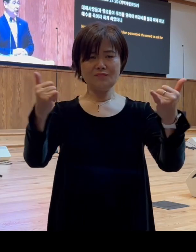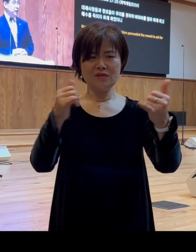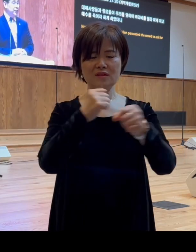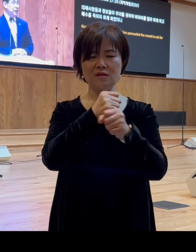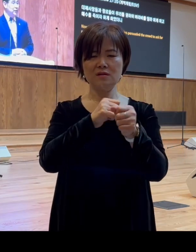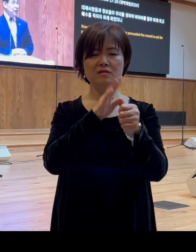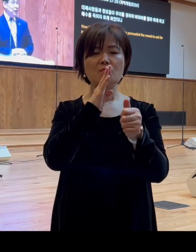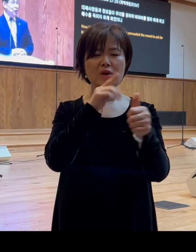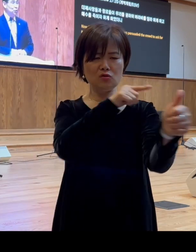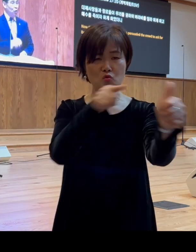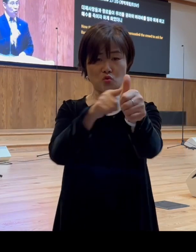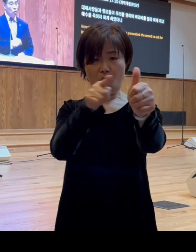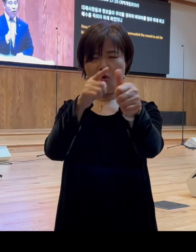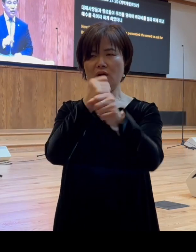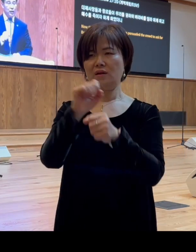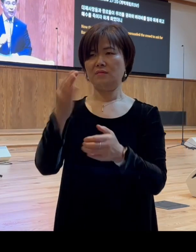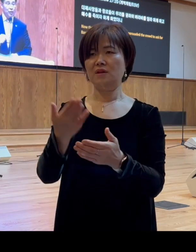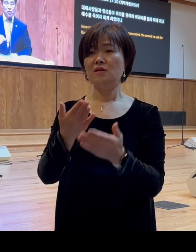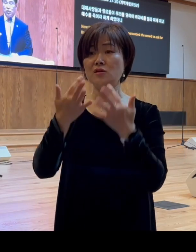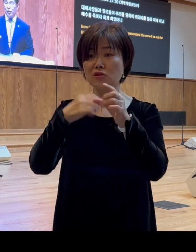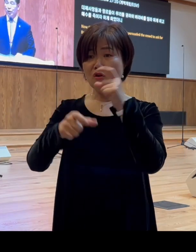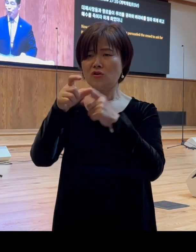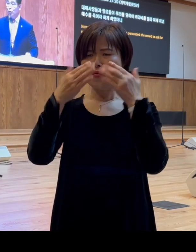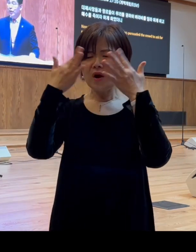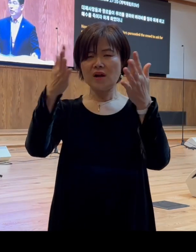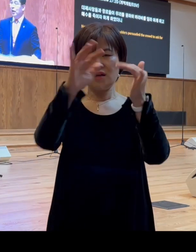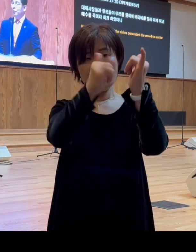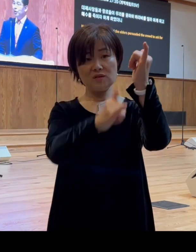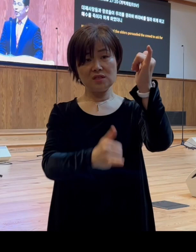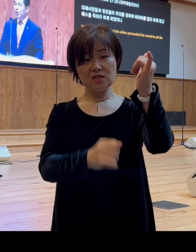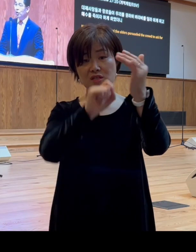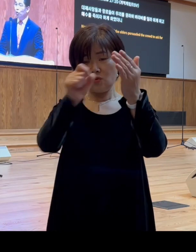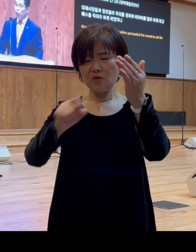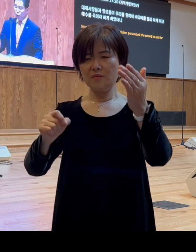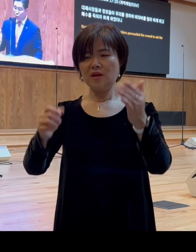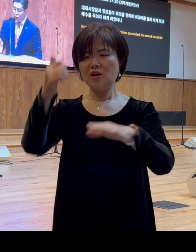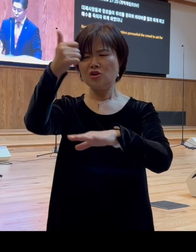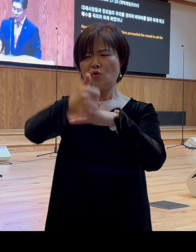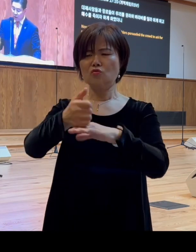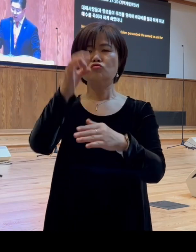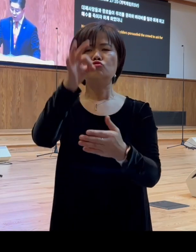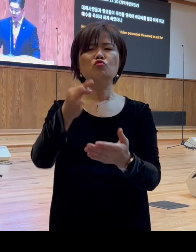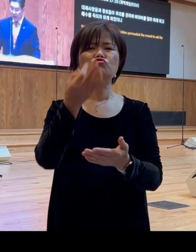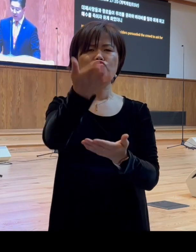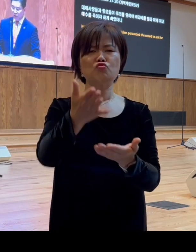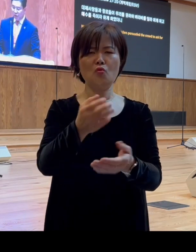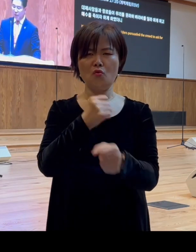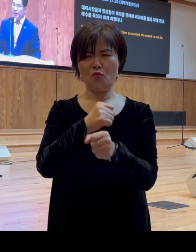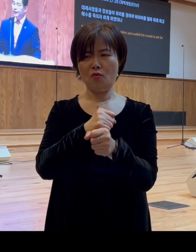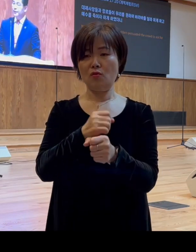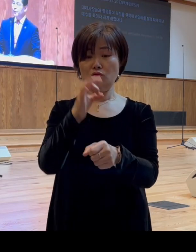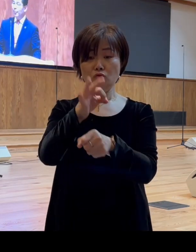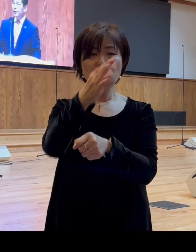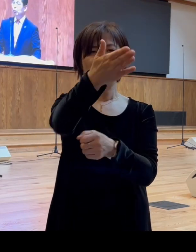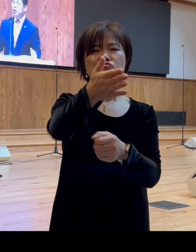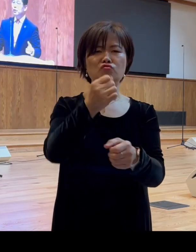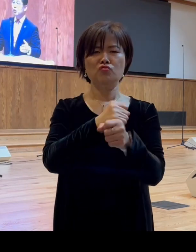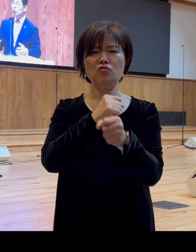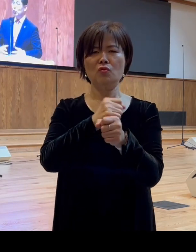그럼 더 정확하게 역사적인 기록들에 의하면 결국은 돈 주고 사주했다는 것입니다 무리를 선동해서